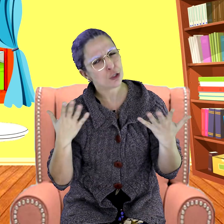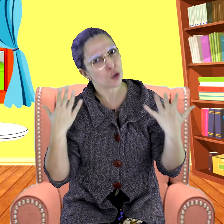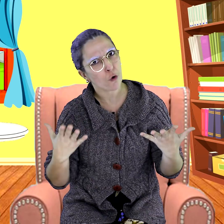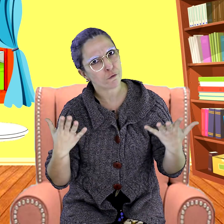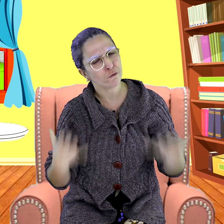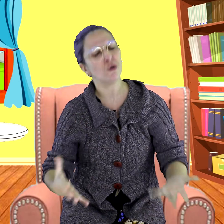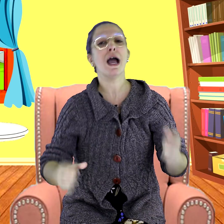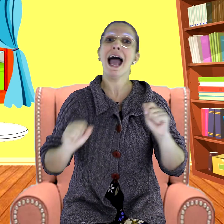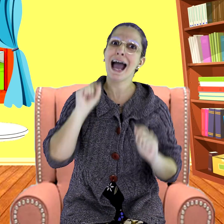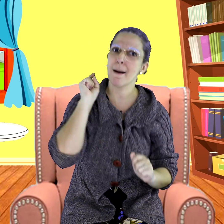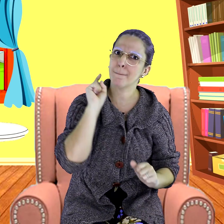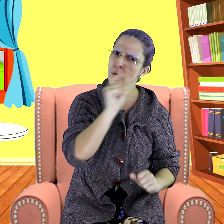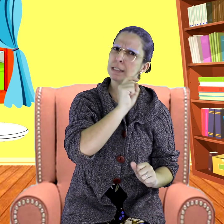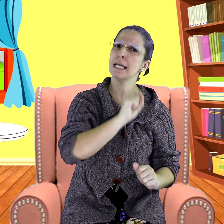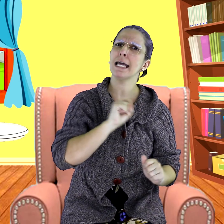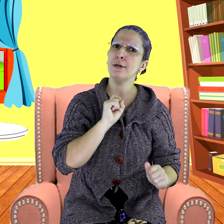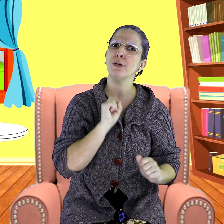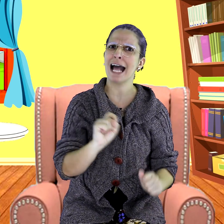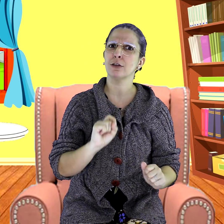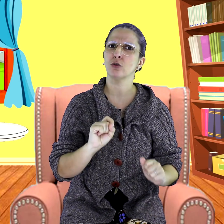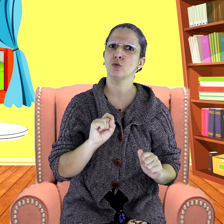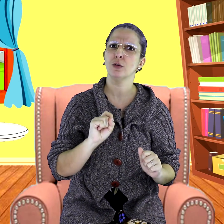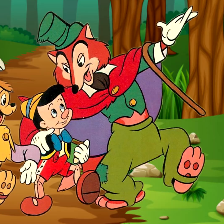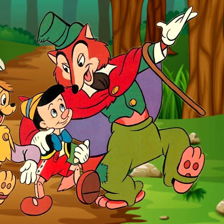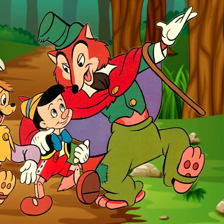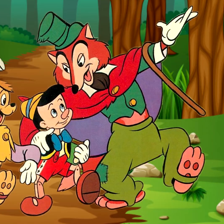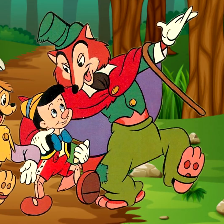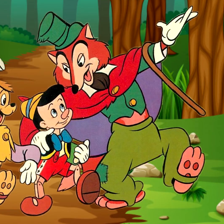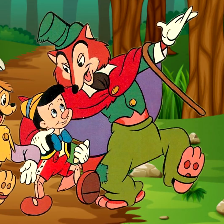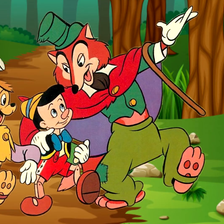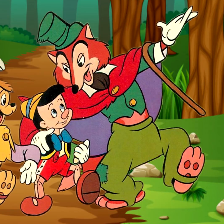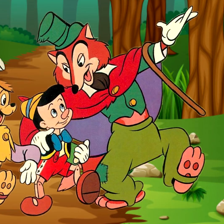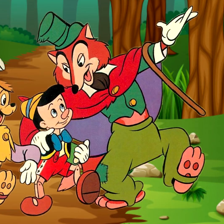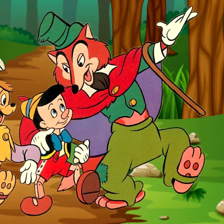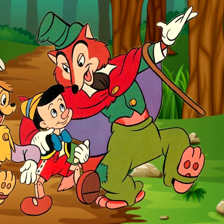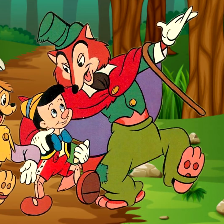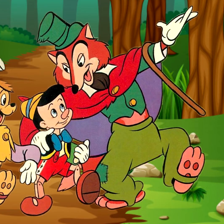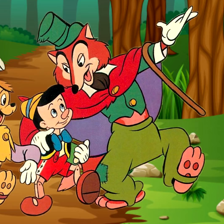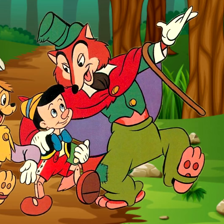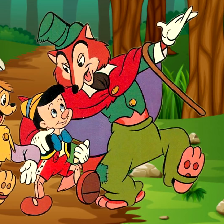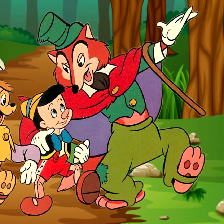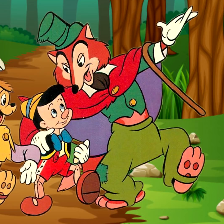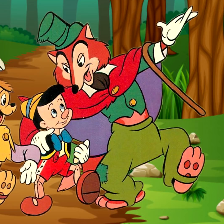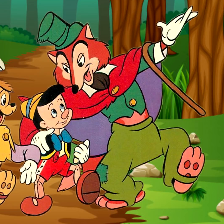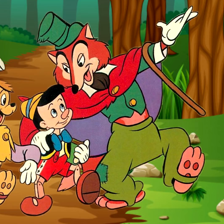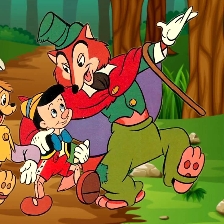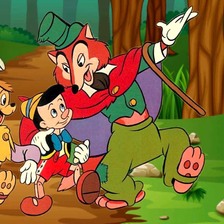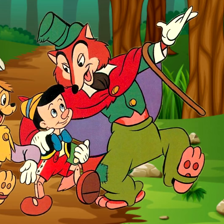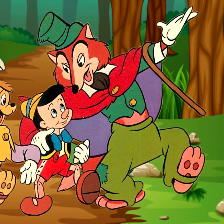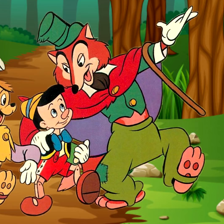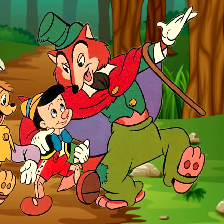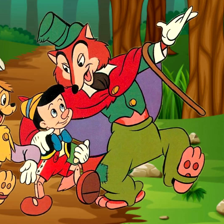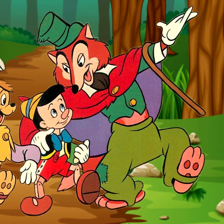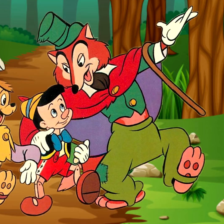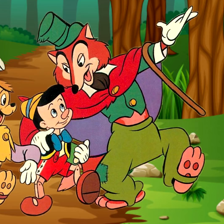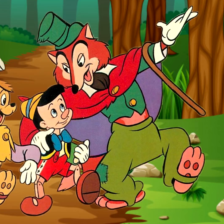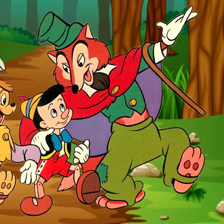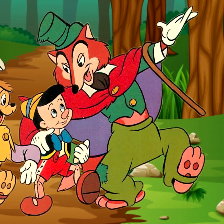novo, a raposa e o gato, foram correndo encontrar Pinóquio. Eles logo já foram tentar convencer